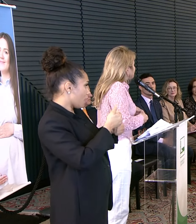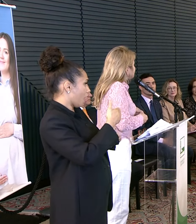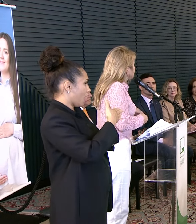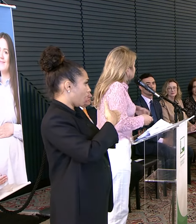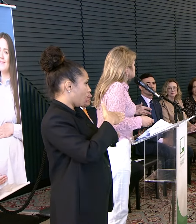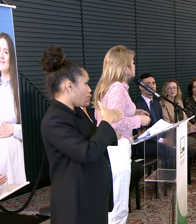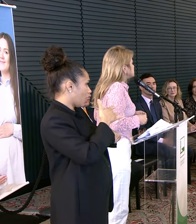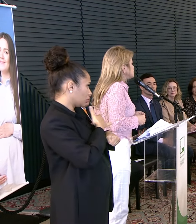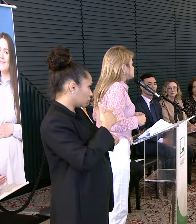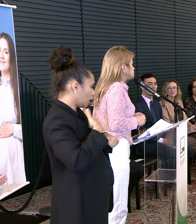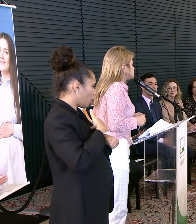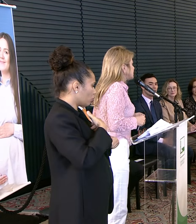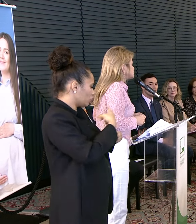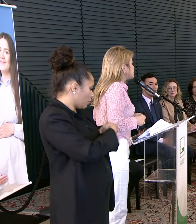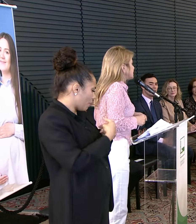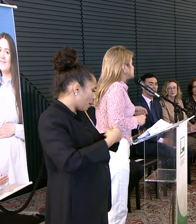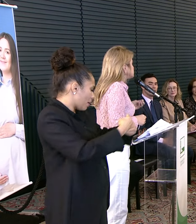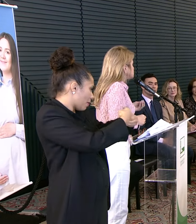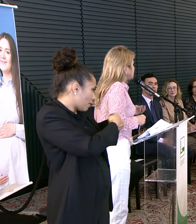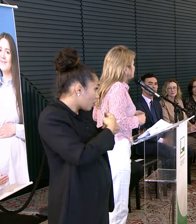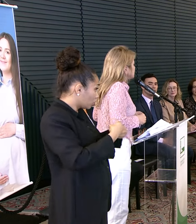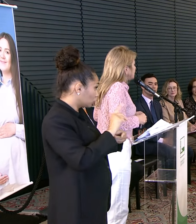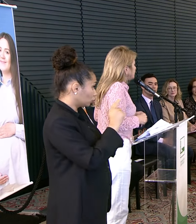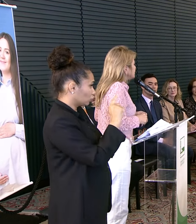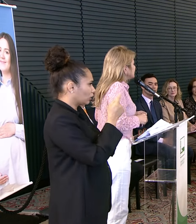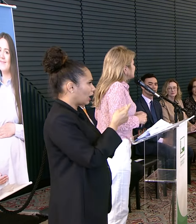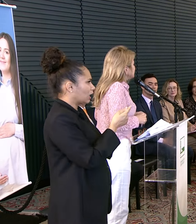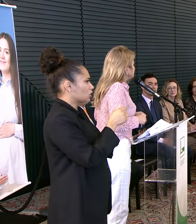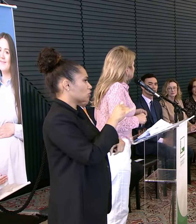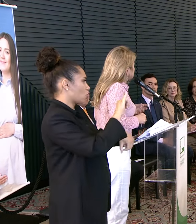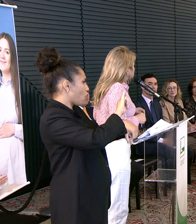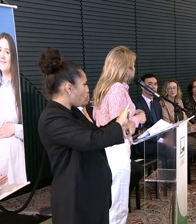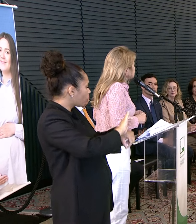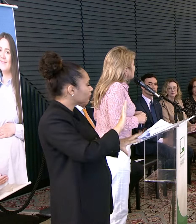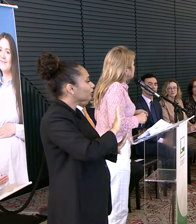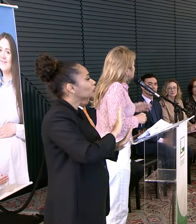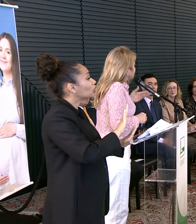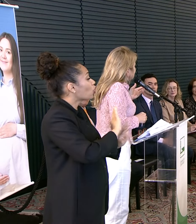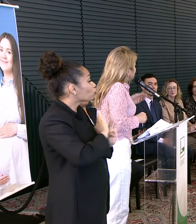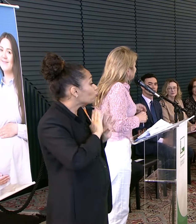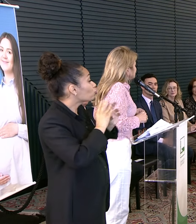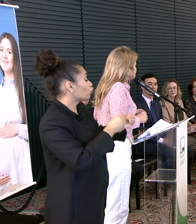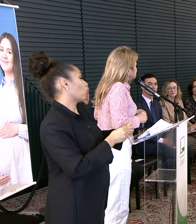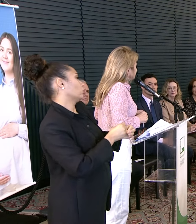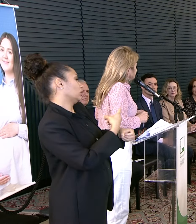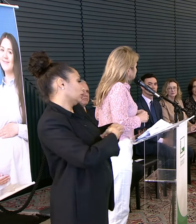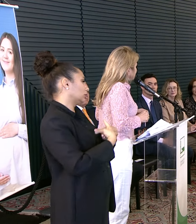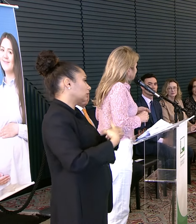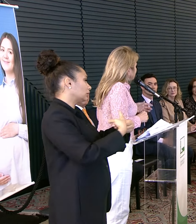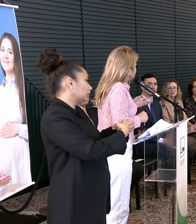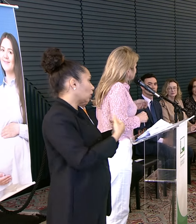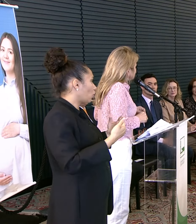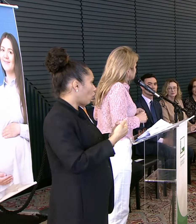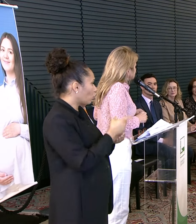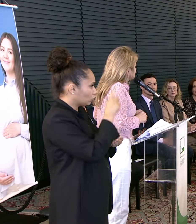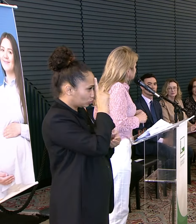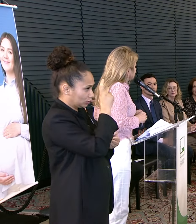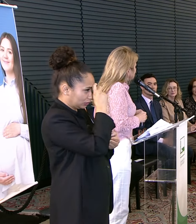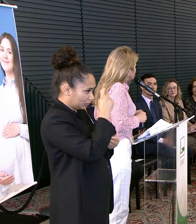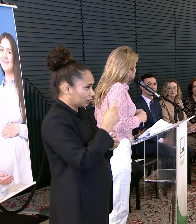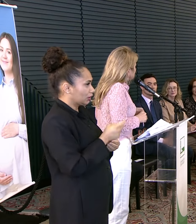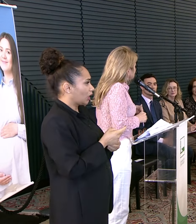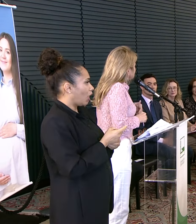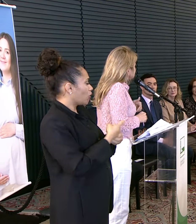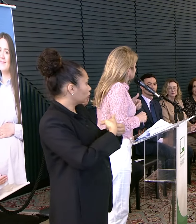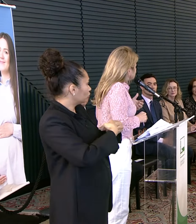Para vários municípios Do estado de Goiás Não só a capital E hoje o hospital Dr. Serafim de Carvalho Que é do município de